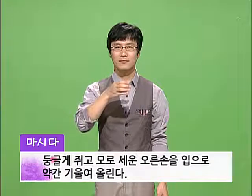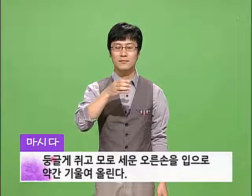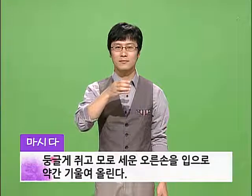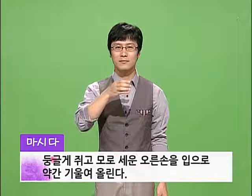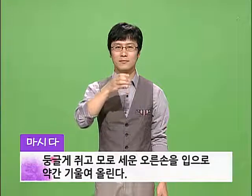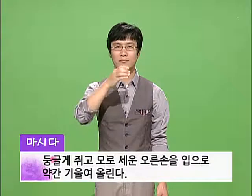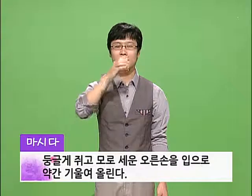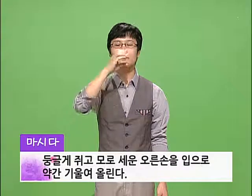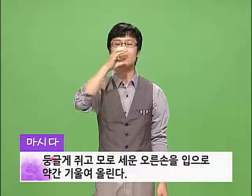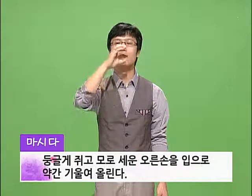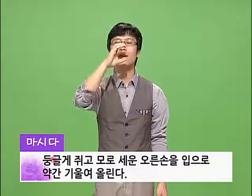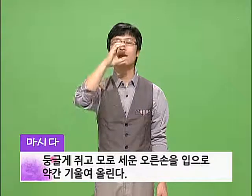기울여 올립니다.